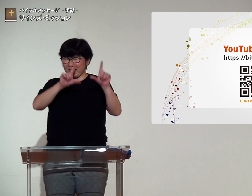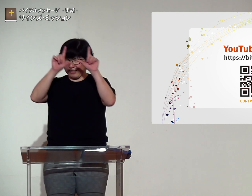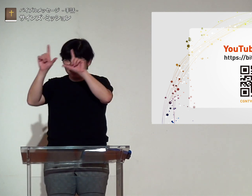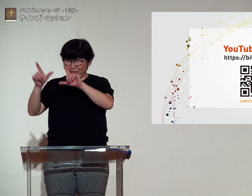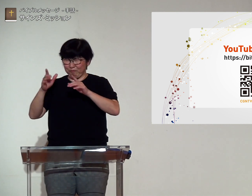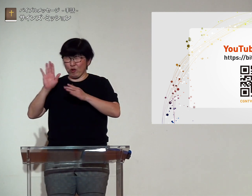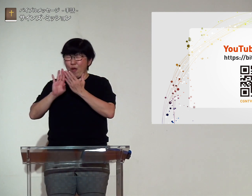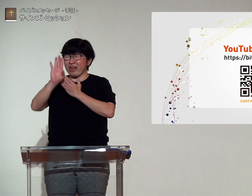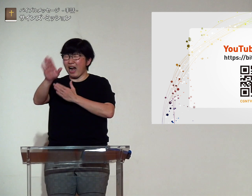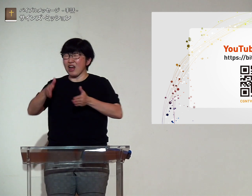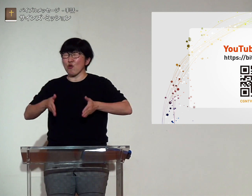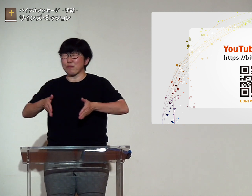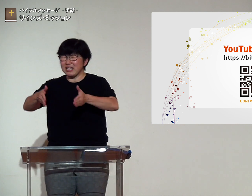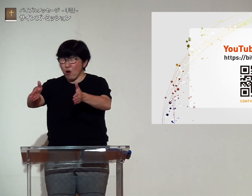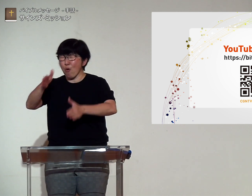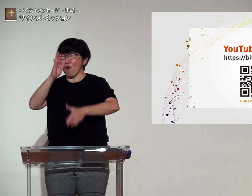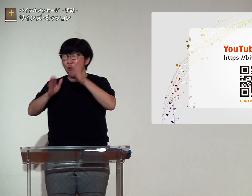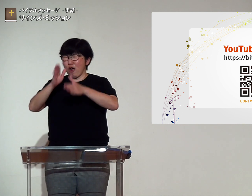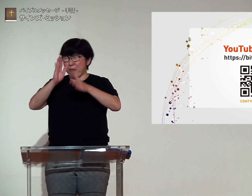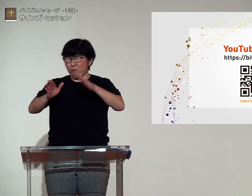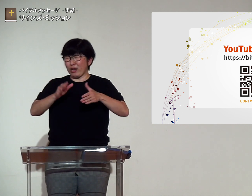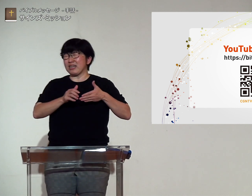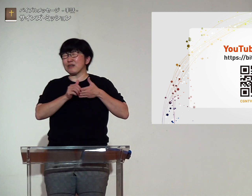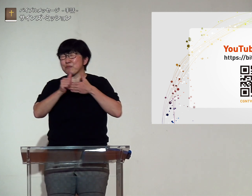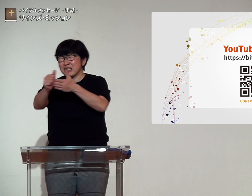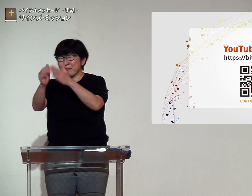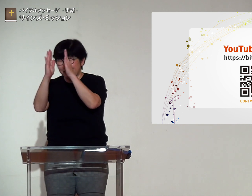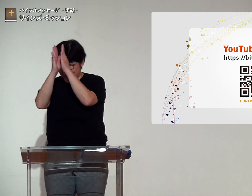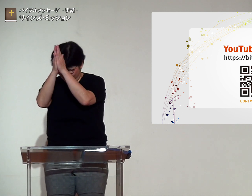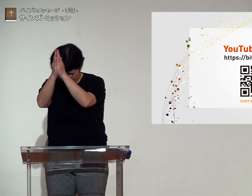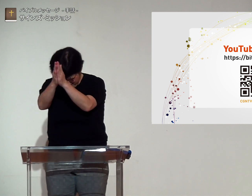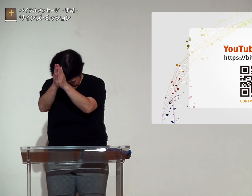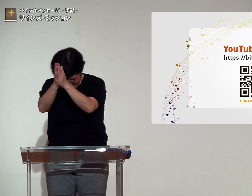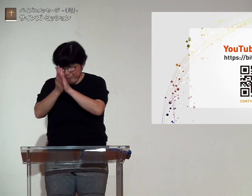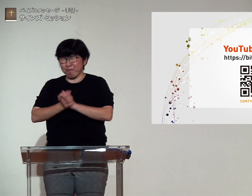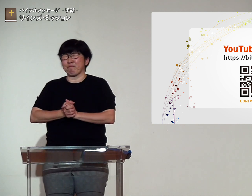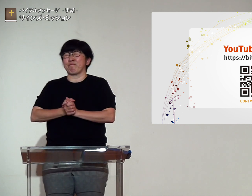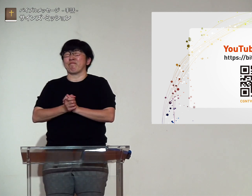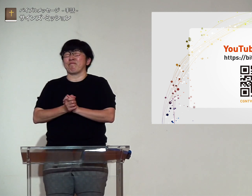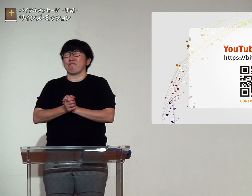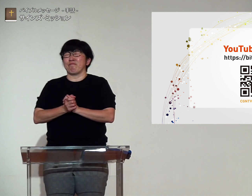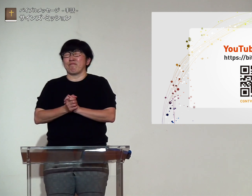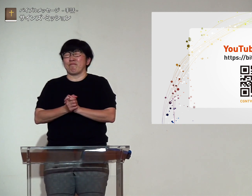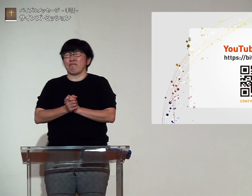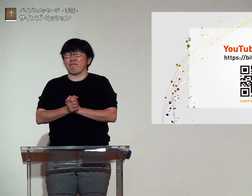私たちの生活のこれからの道も守り導いてください